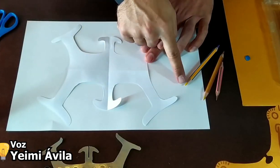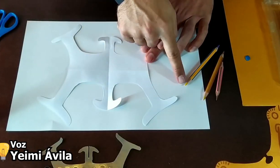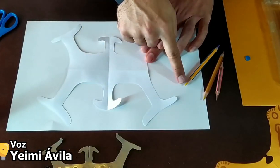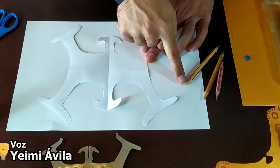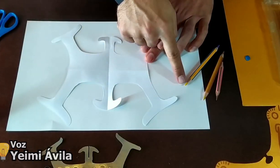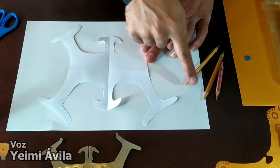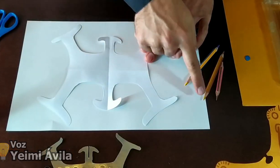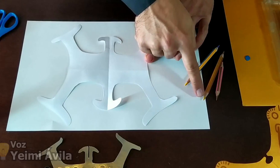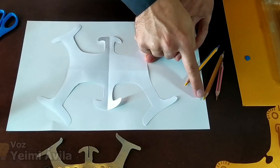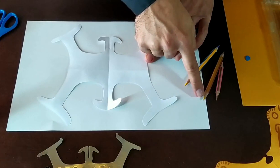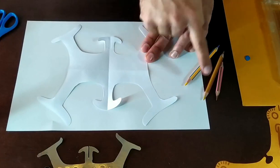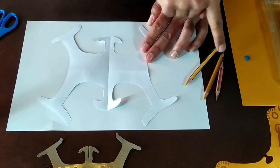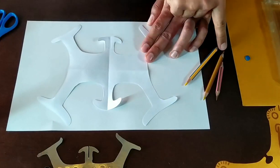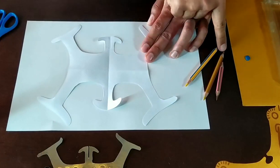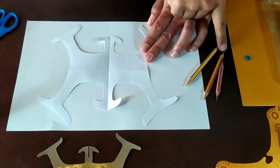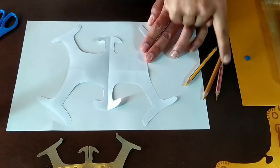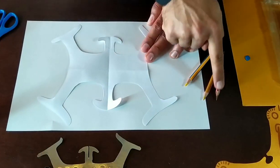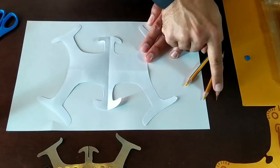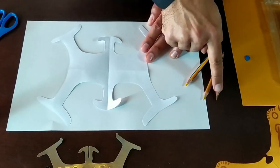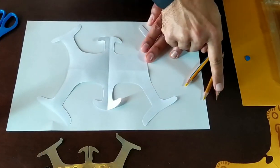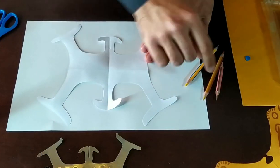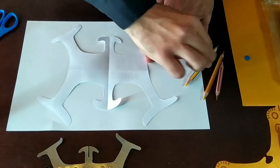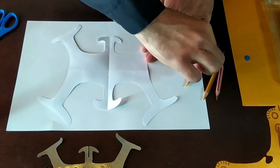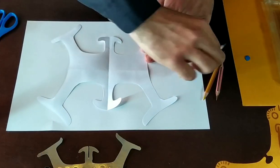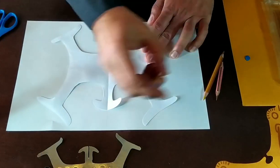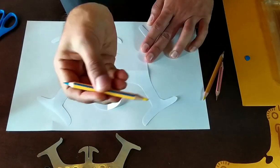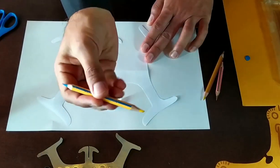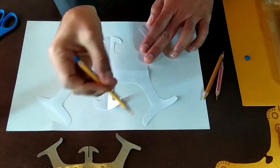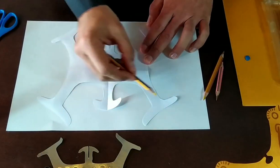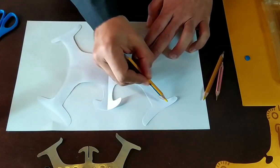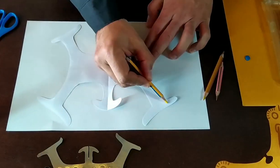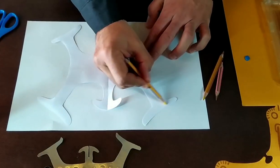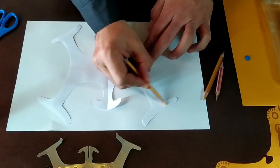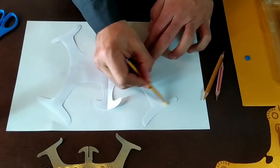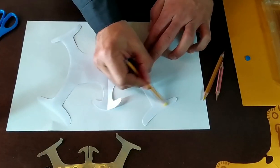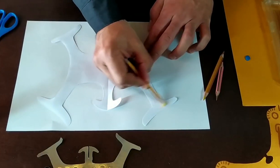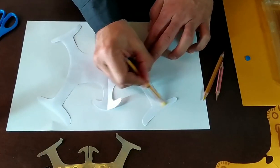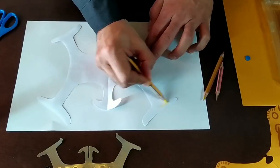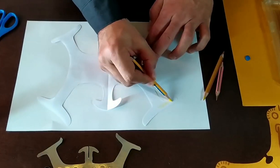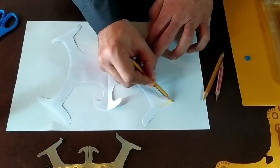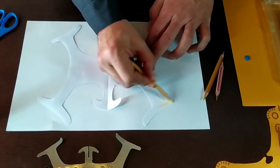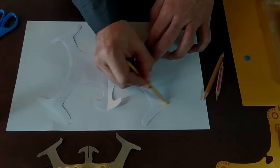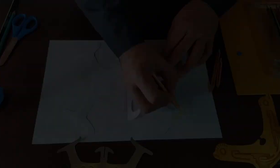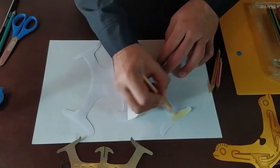lápices de colores para rellenar. Puedes usar color amarillo, naranja y café.